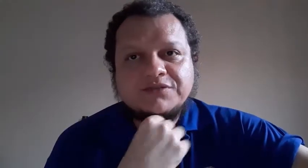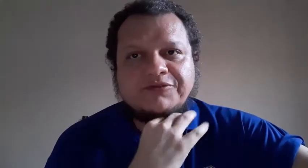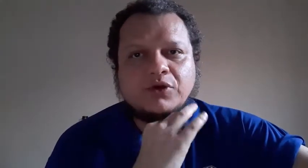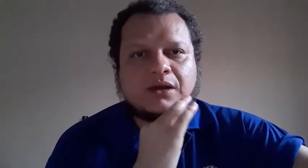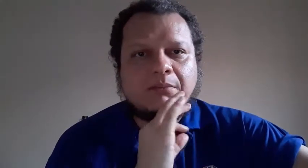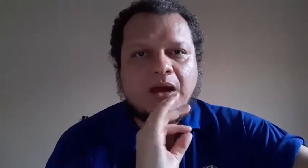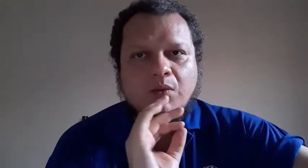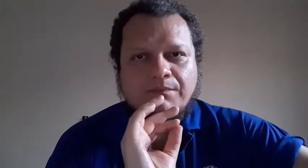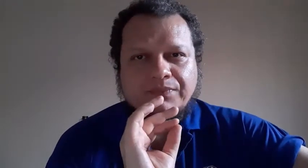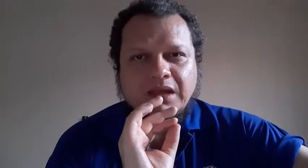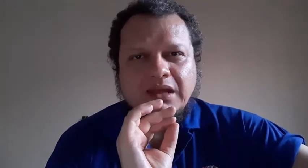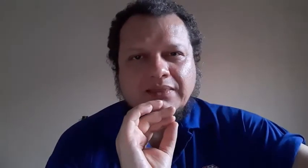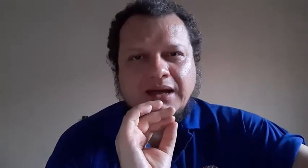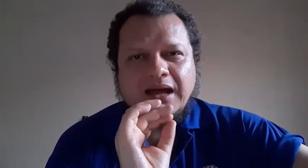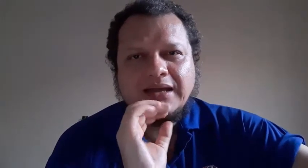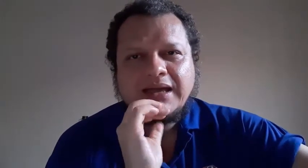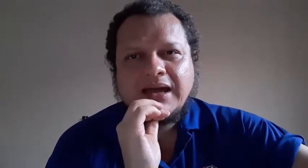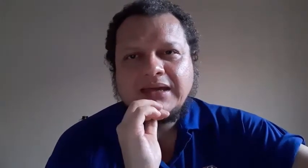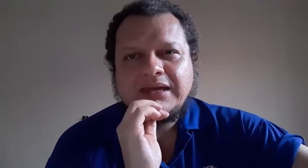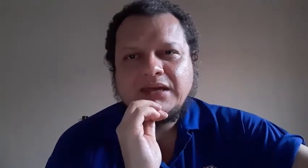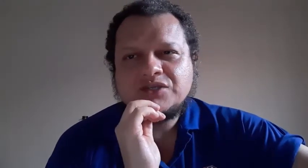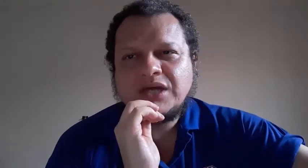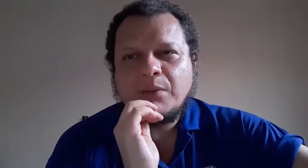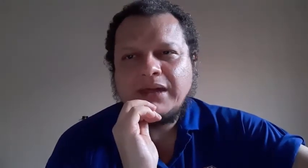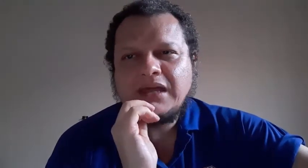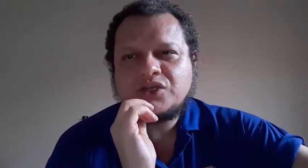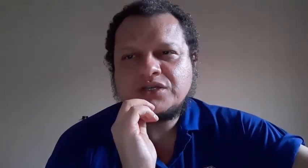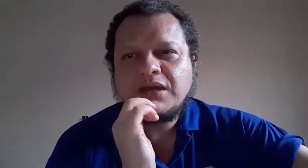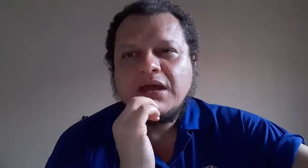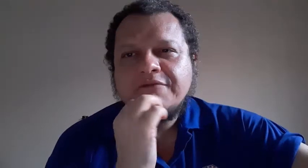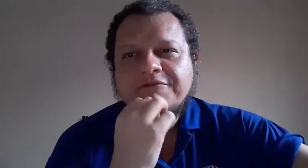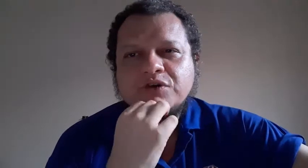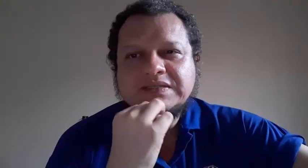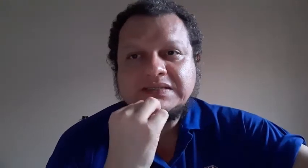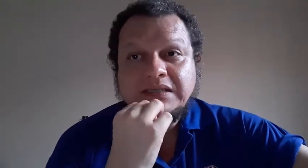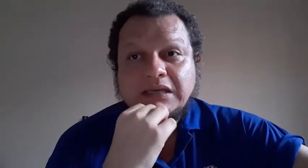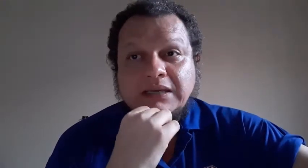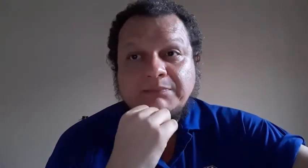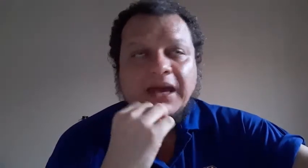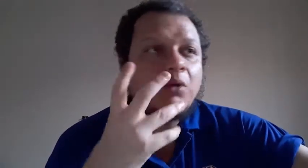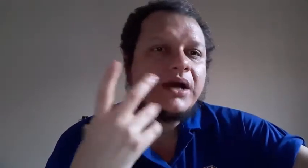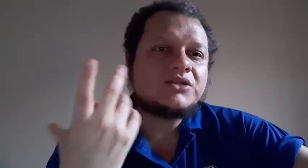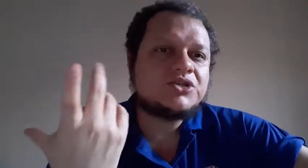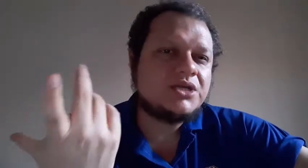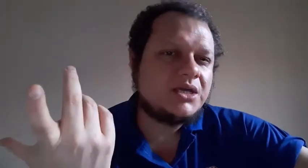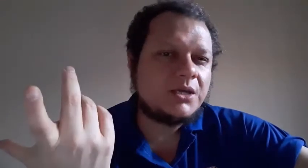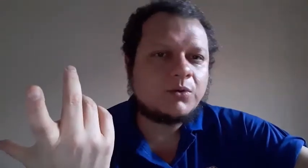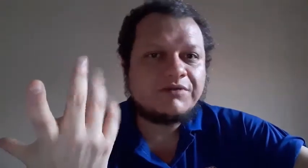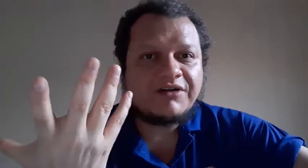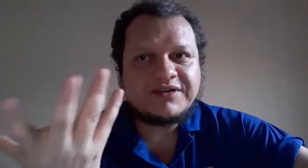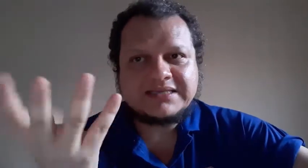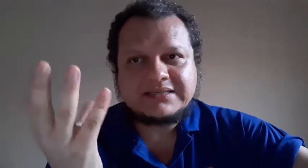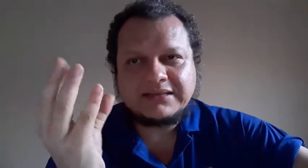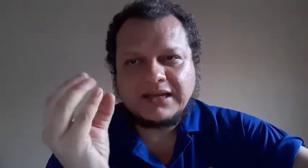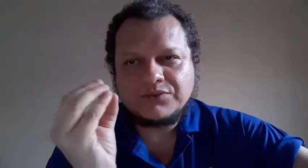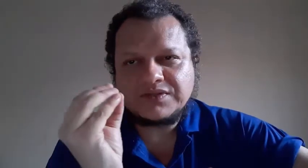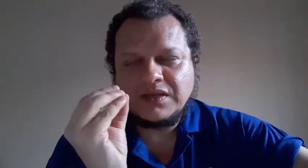formal, tá? E aí, geralmente, você pega um artigo e vai fazer essa tradução,